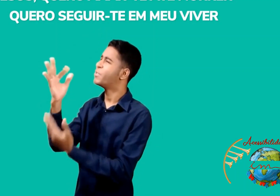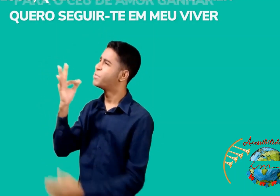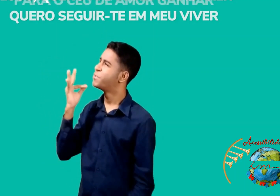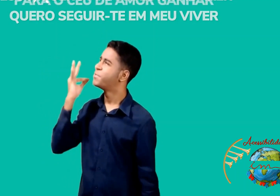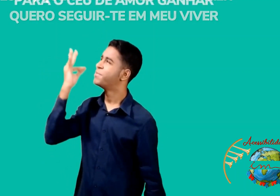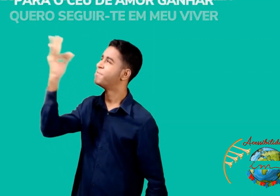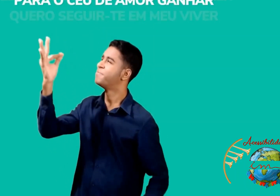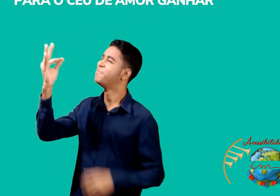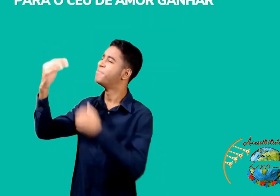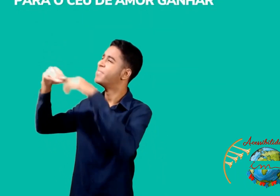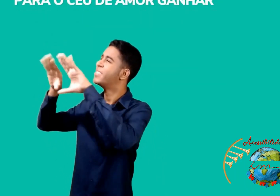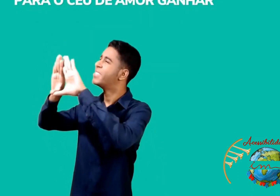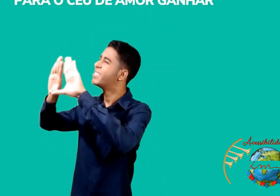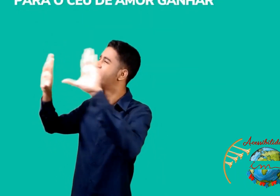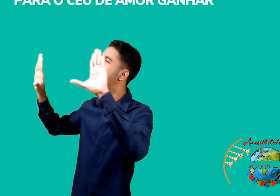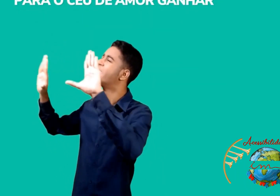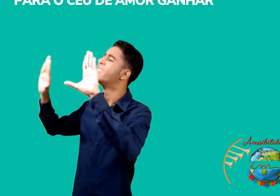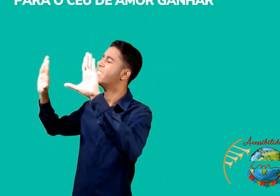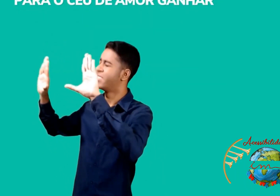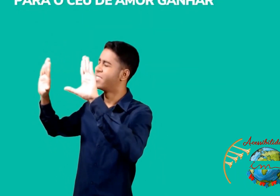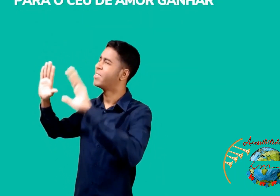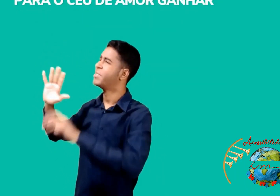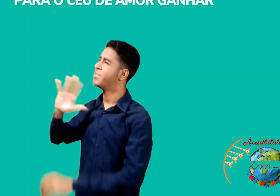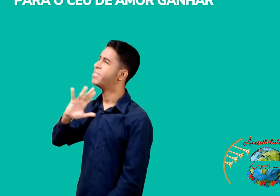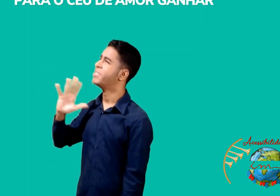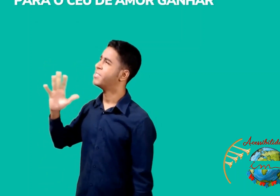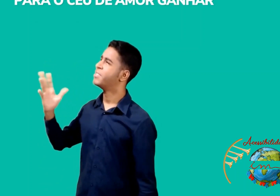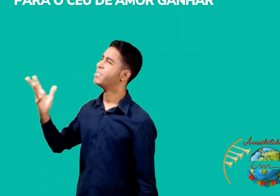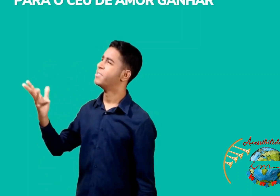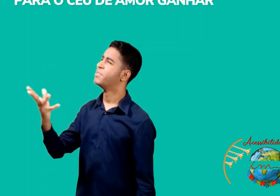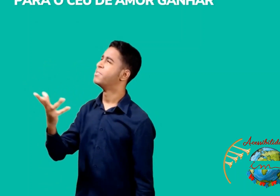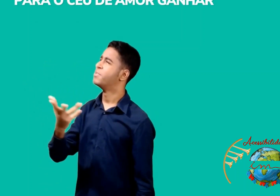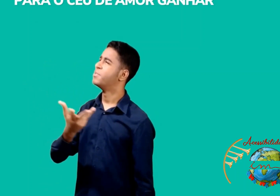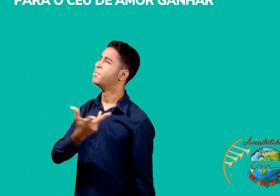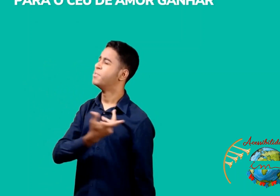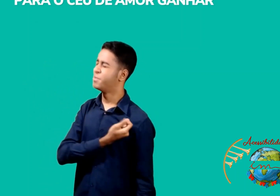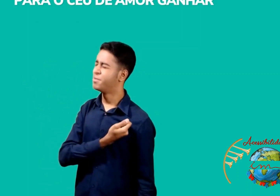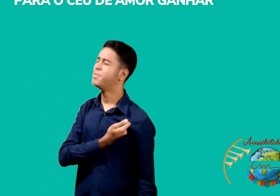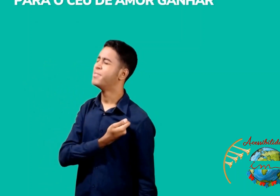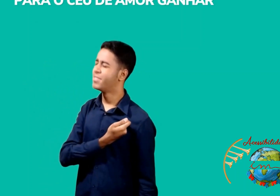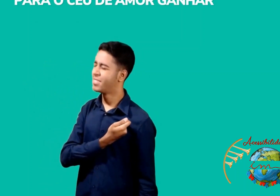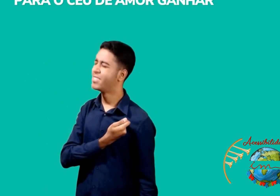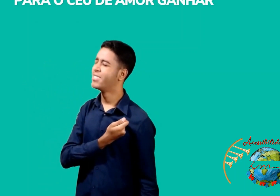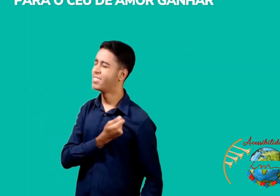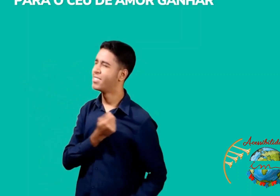Para o céu de amor ganhar